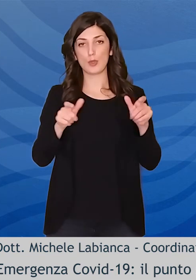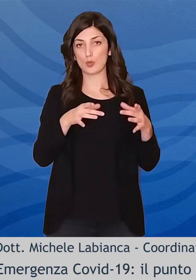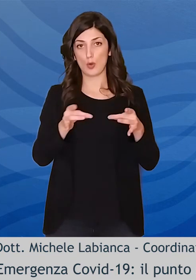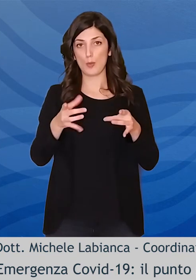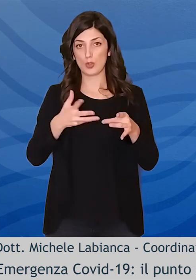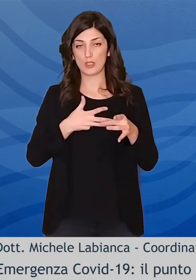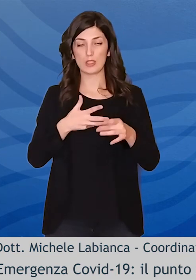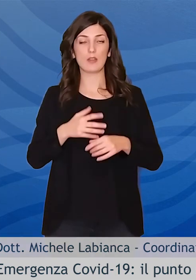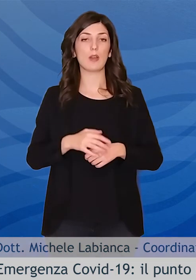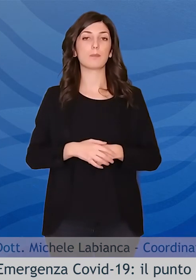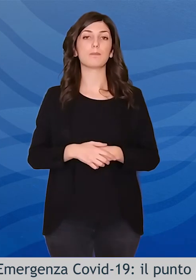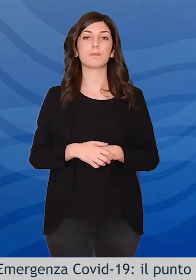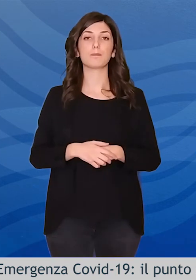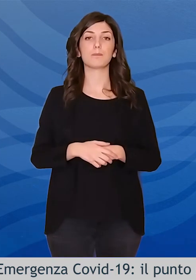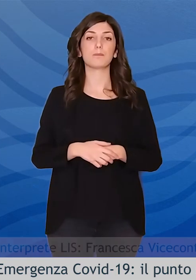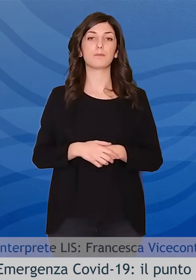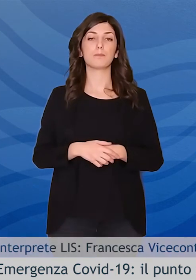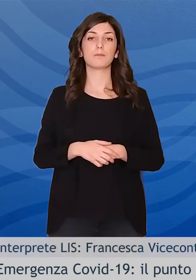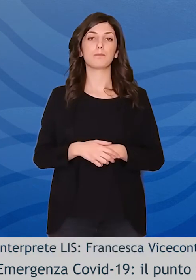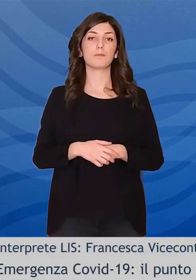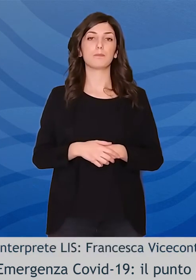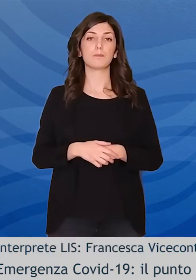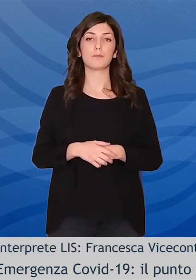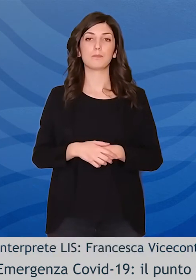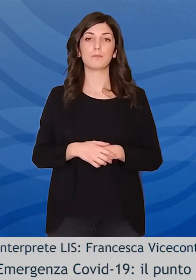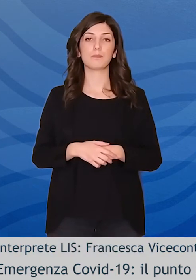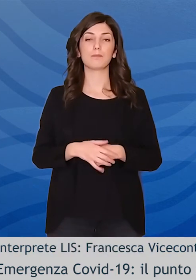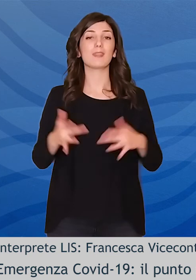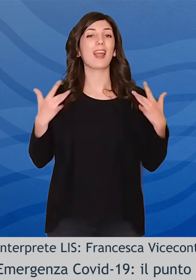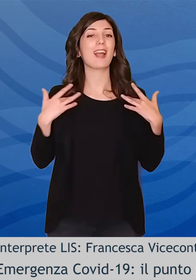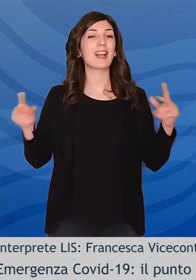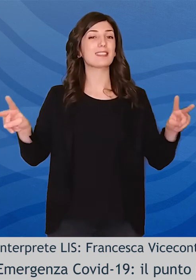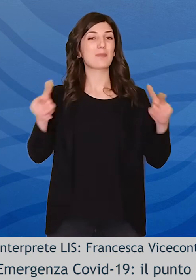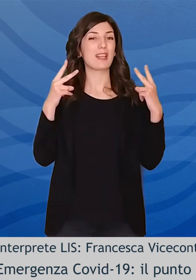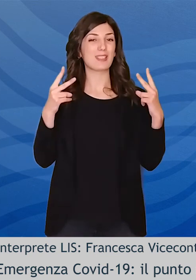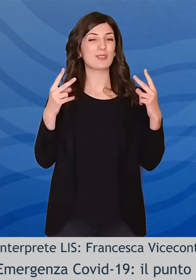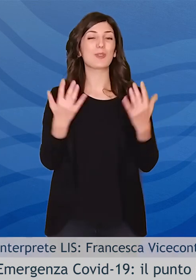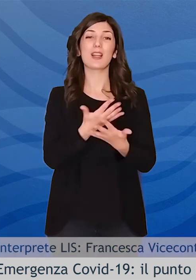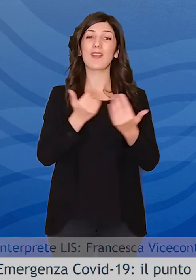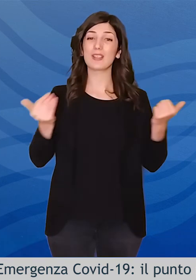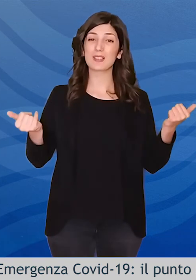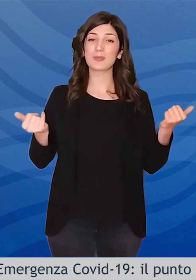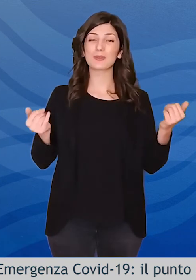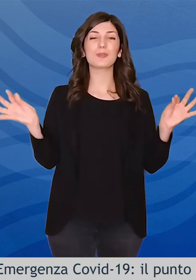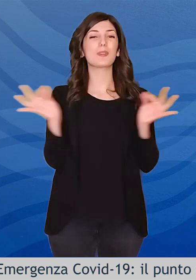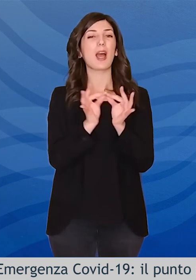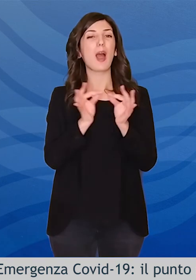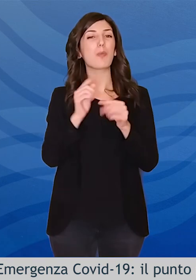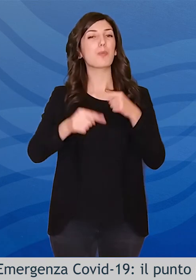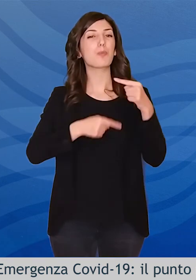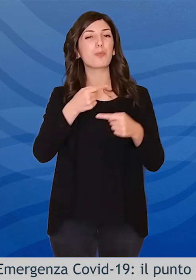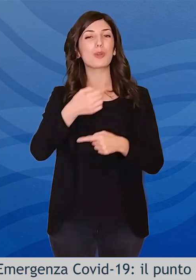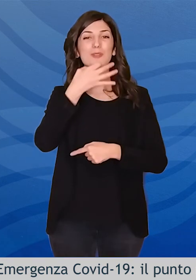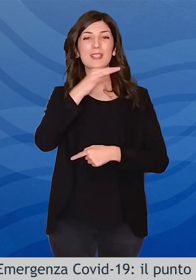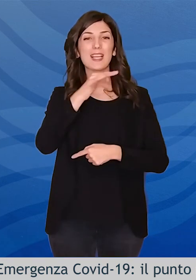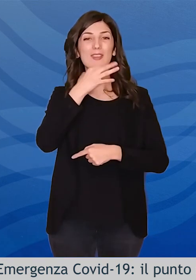casi positivi sul territorio. Ringraziandovi per l'attenzione vi saluto e vi do appuntamento